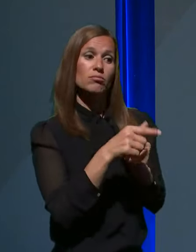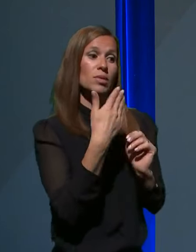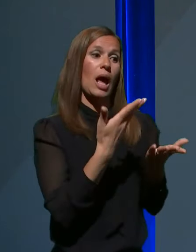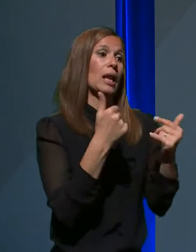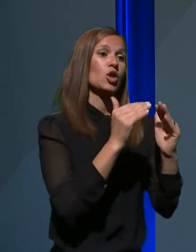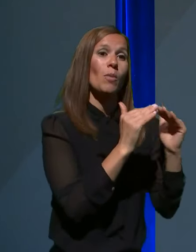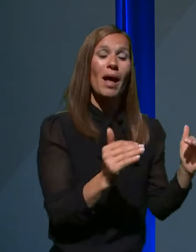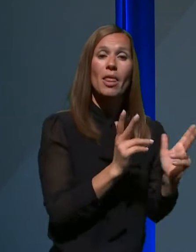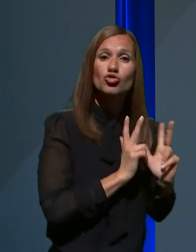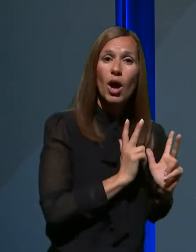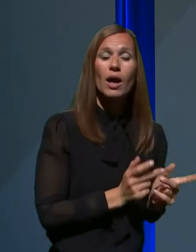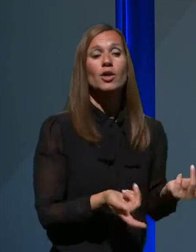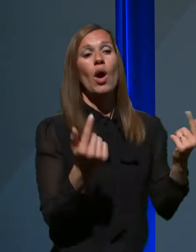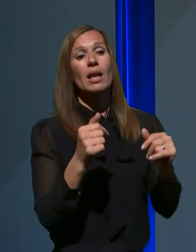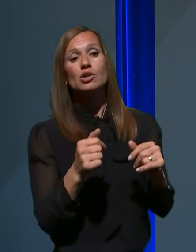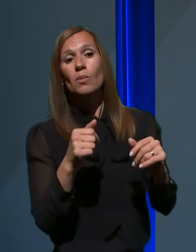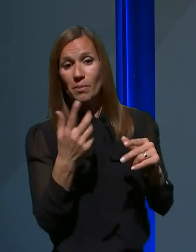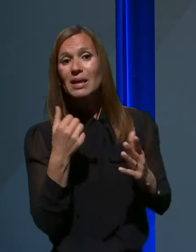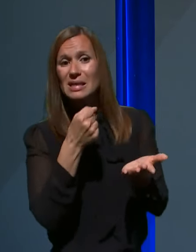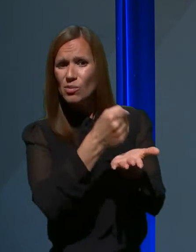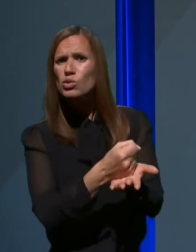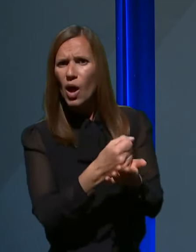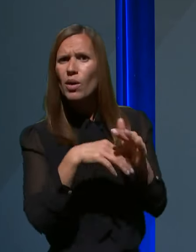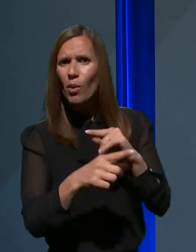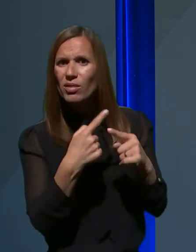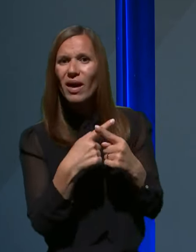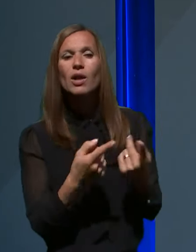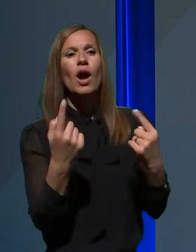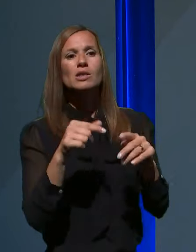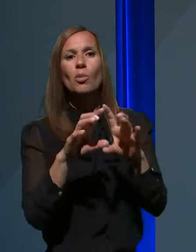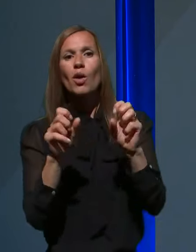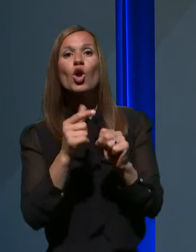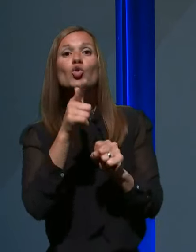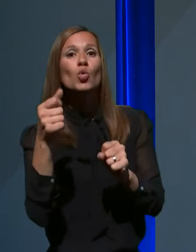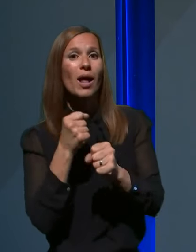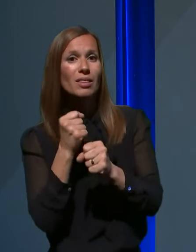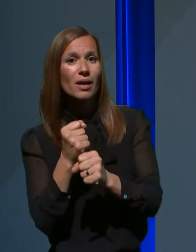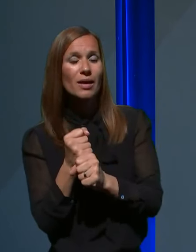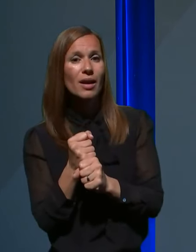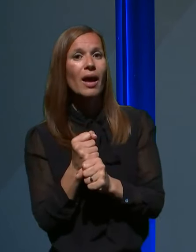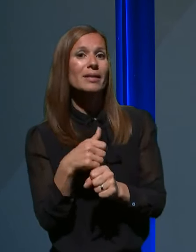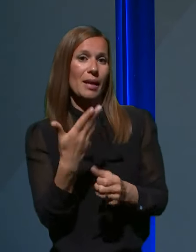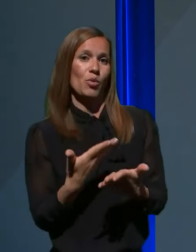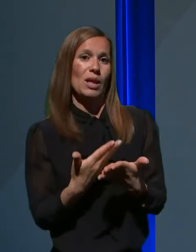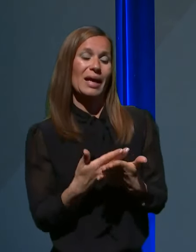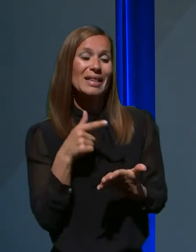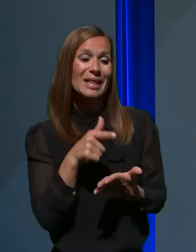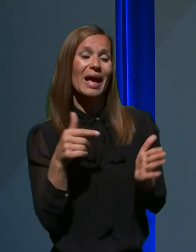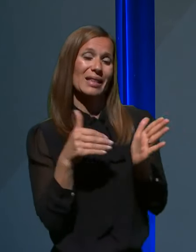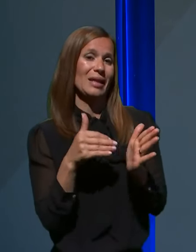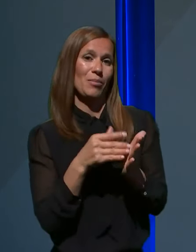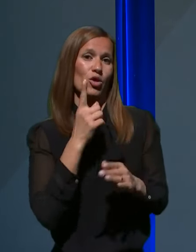bodi si so bili izpostavljeni, bodi si so upravljali kakšna druga dela in na podlagi tega seveda tudi im bodo morali določiti,